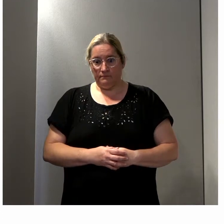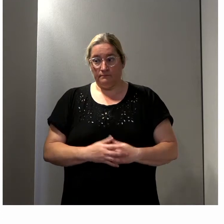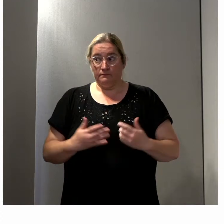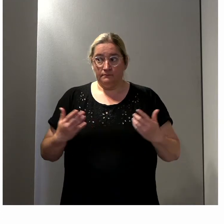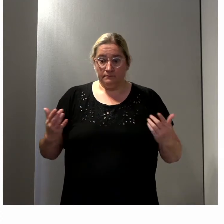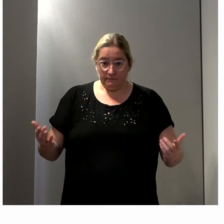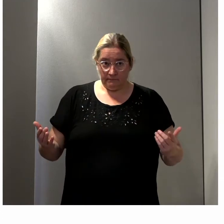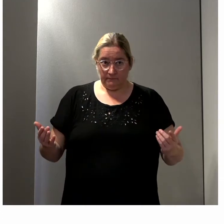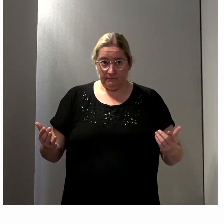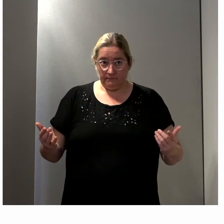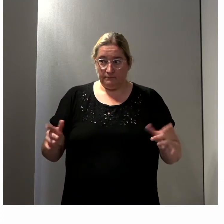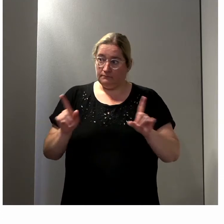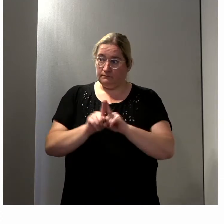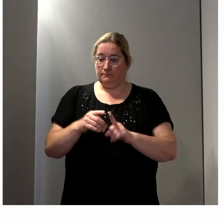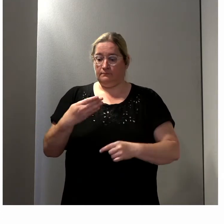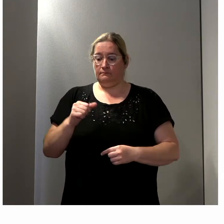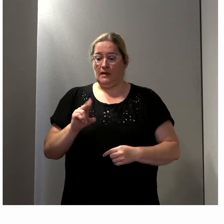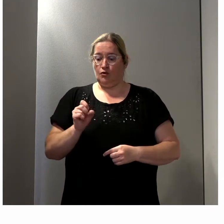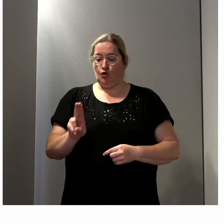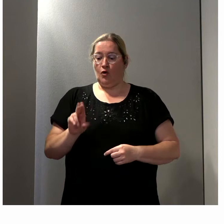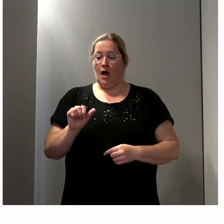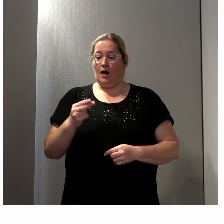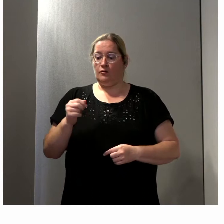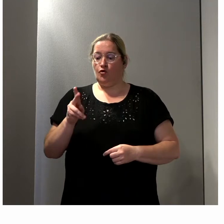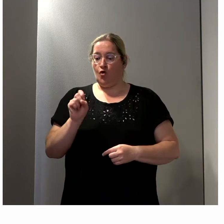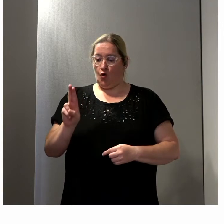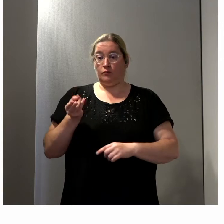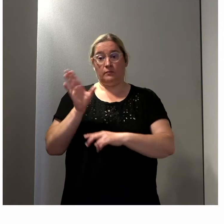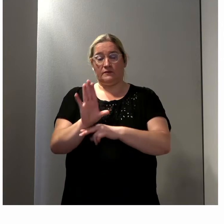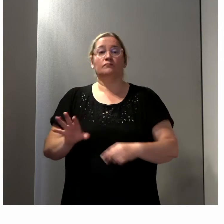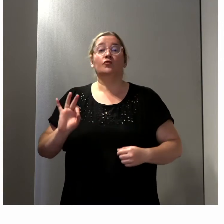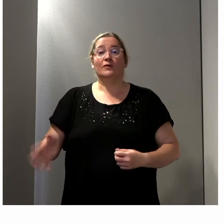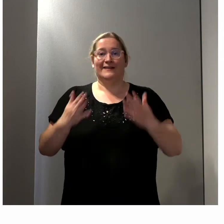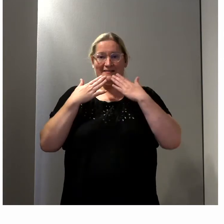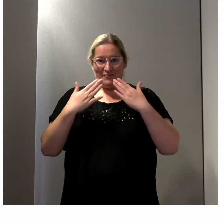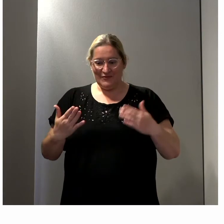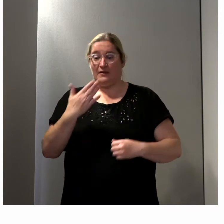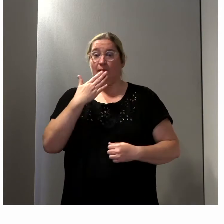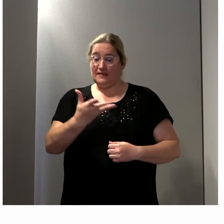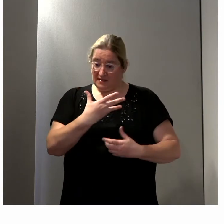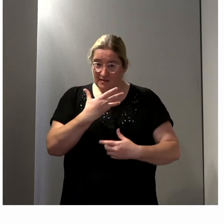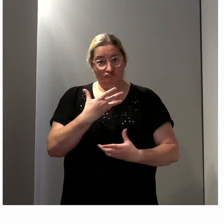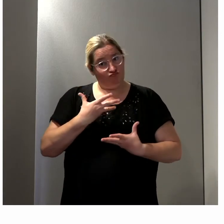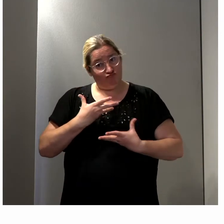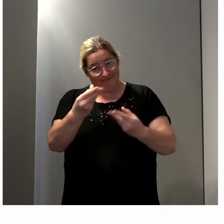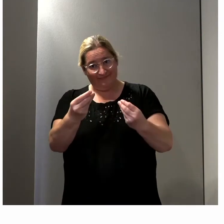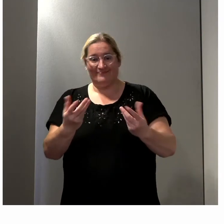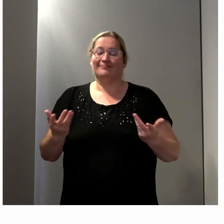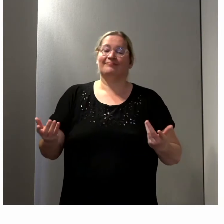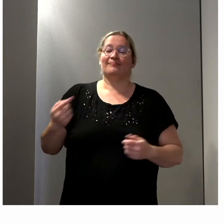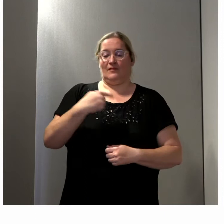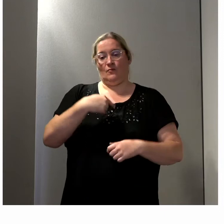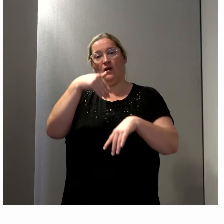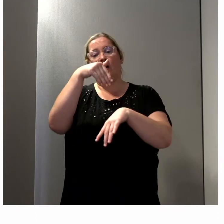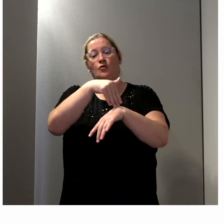Peut-être la présentation aussi de Mathieu Hanrault ? Oui, bonjour, merci de m'accueillir. Donc Mathieu Hanrault, moi je suis